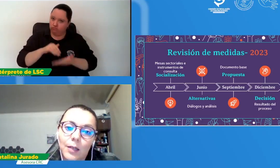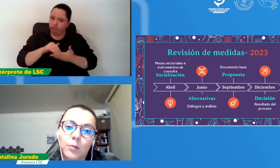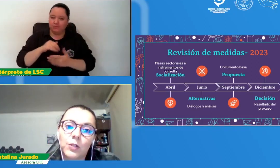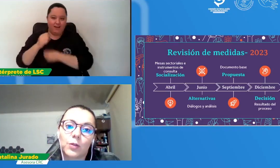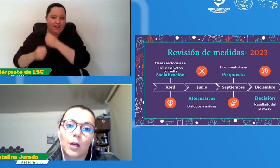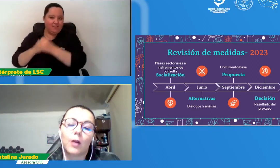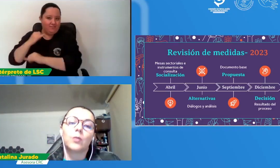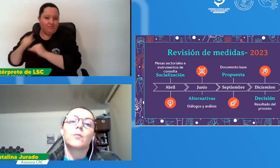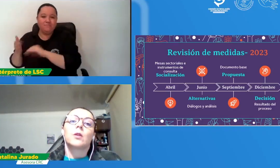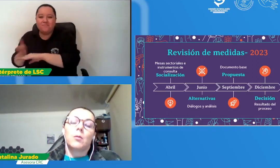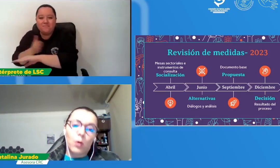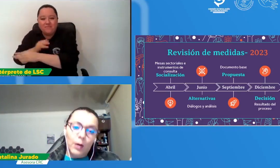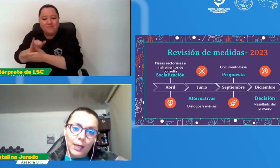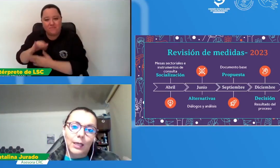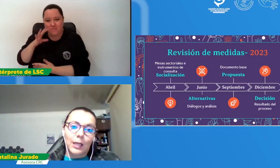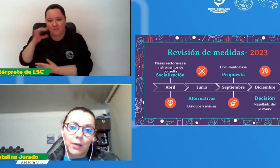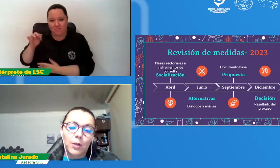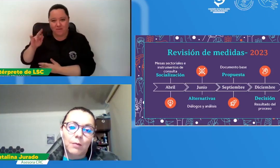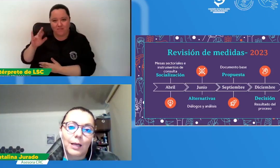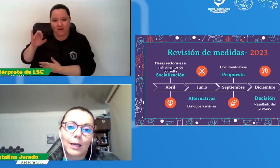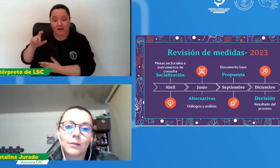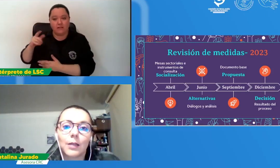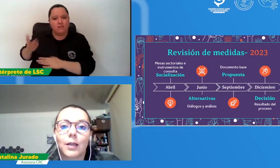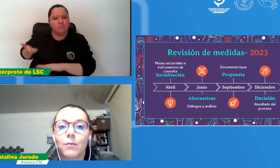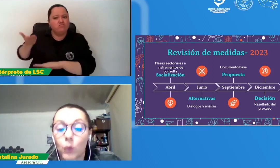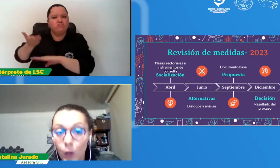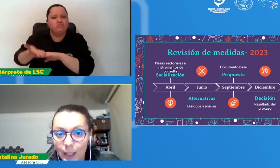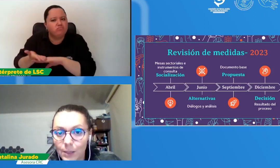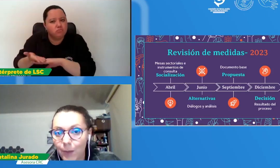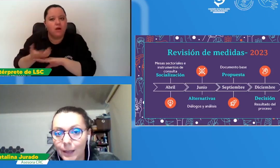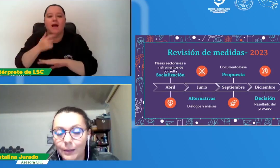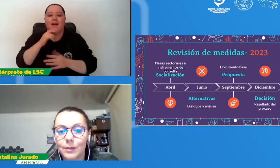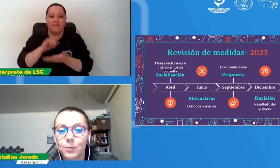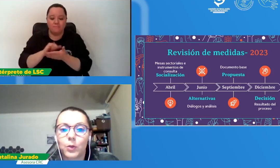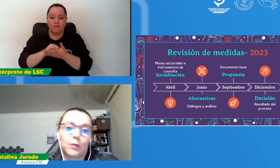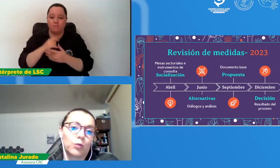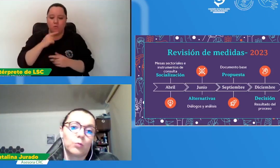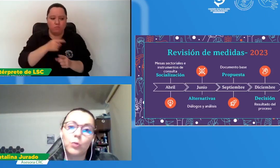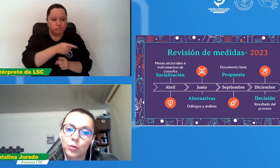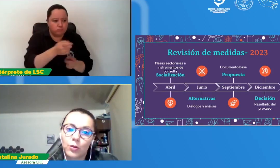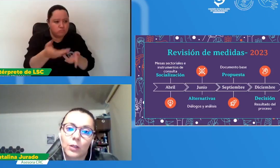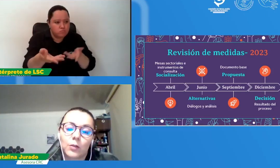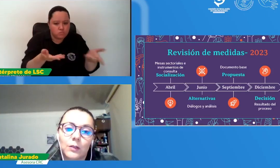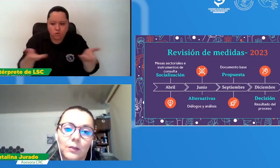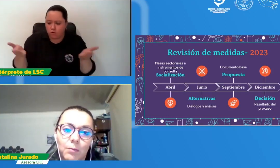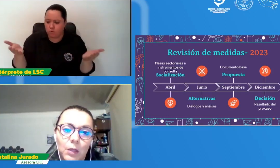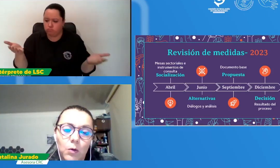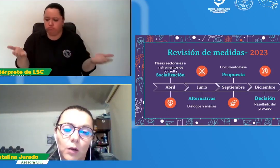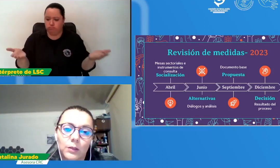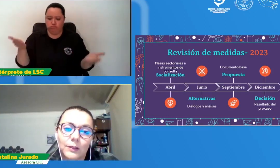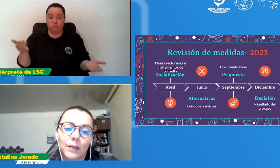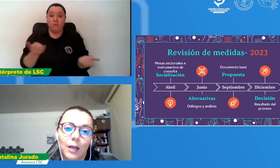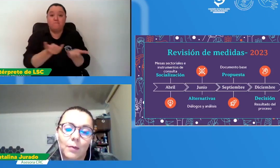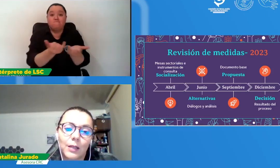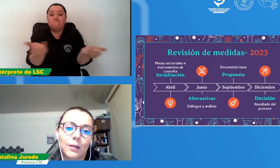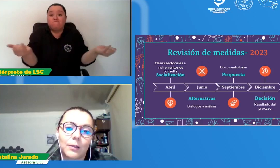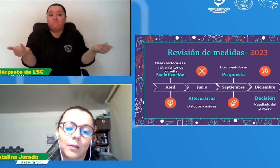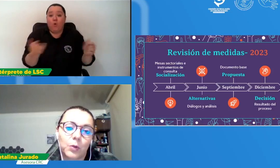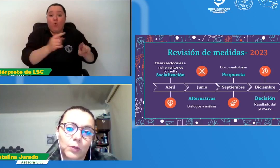comisionado, ponga en equilibrio y en balance todas las partes porque son muchos los actores que están vinculados en esta dinámica y en este proceso